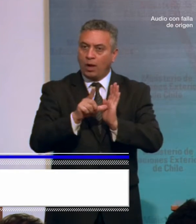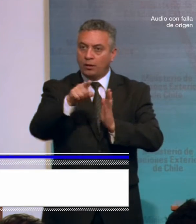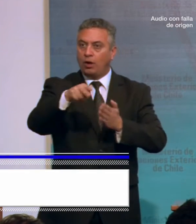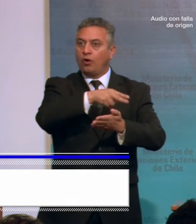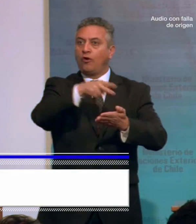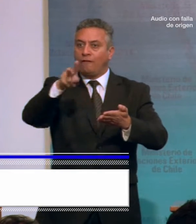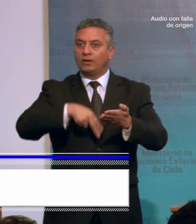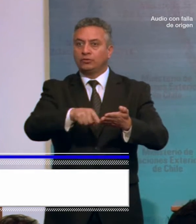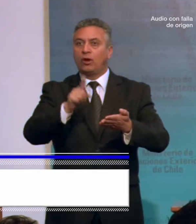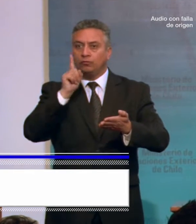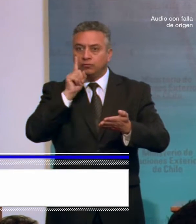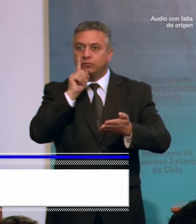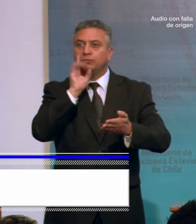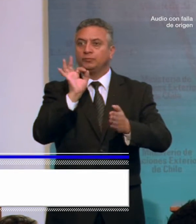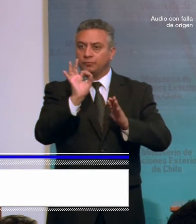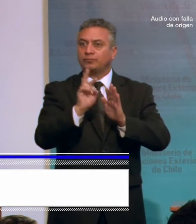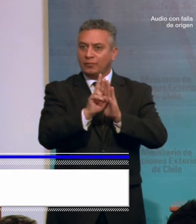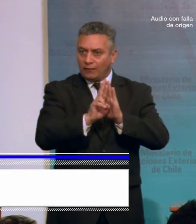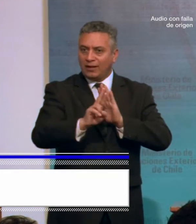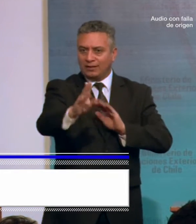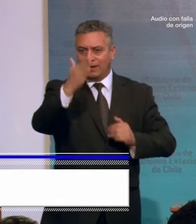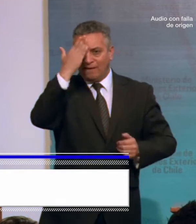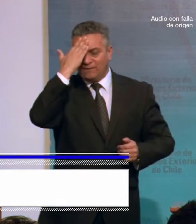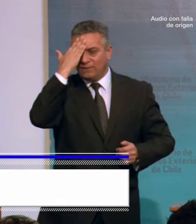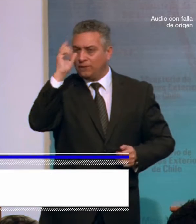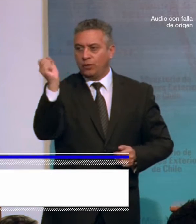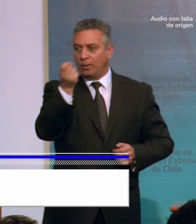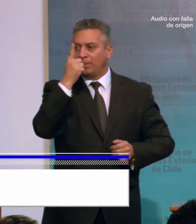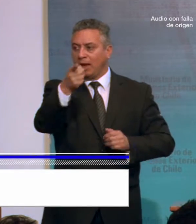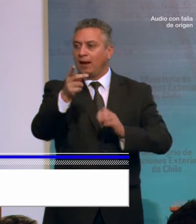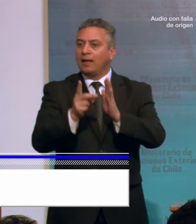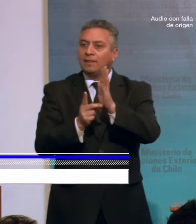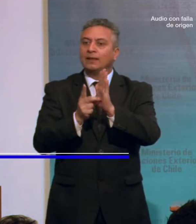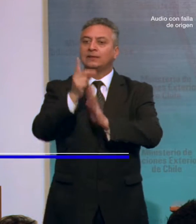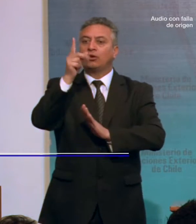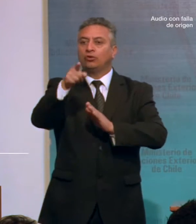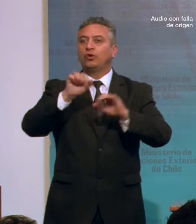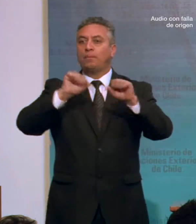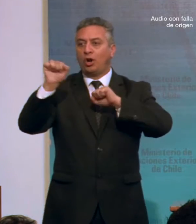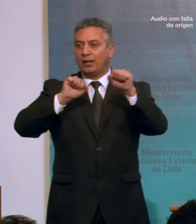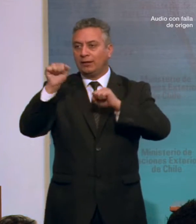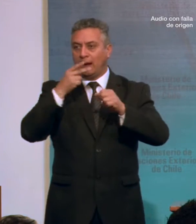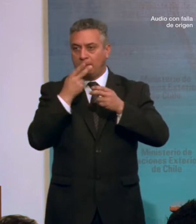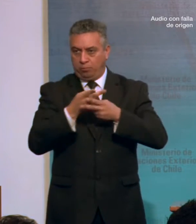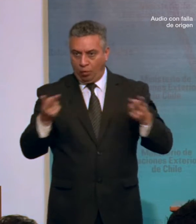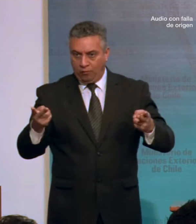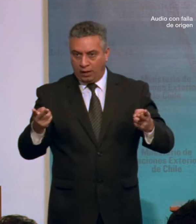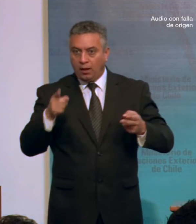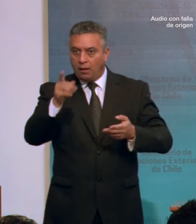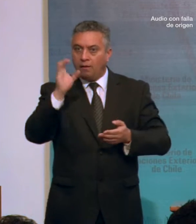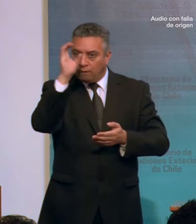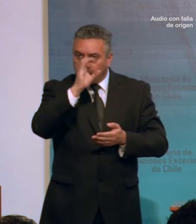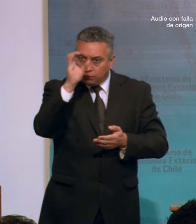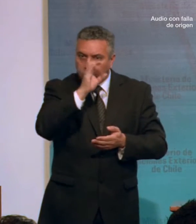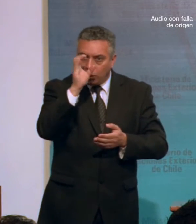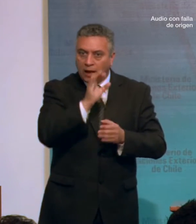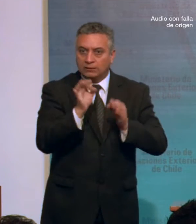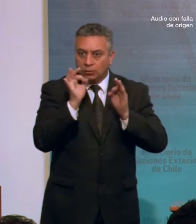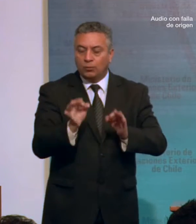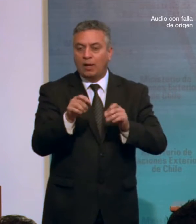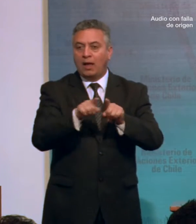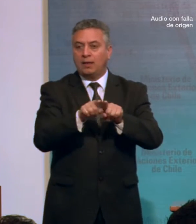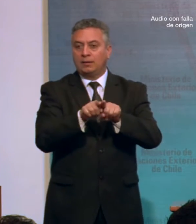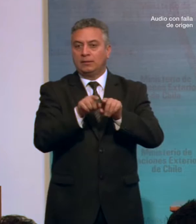Convención constituye la referencia fundamental para el desarrollo de políticas públicas, que buscan asegurar la plena inclusión